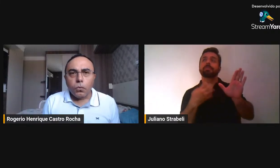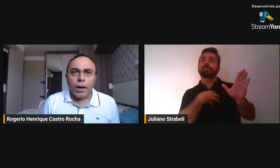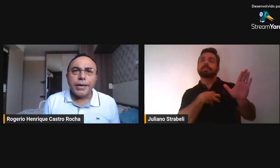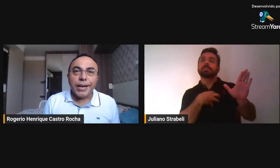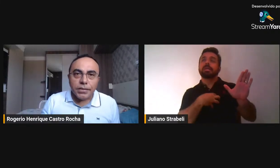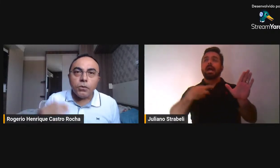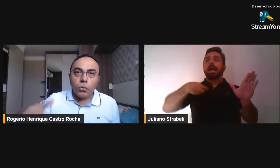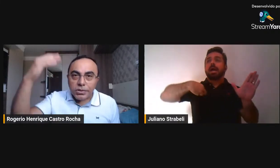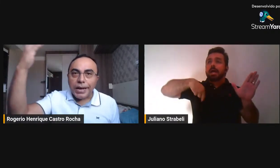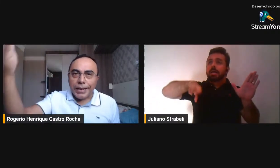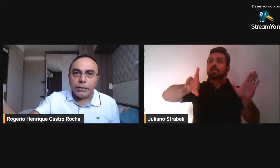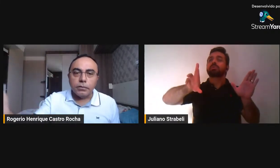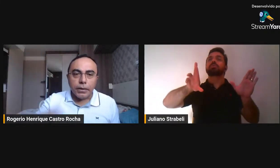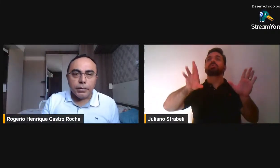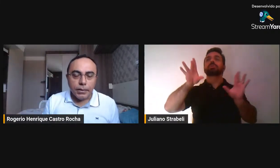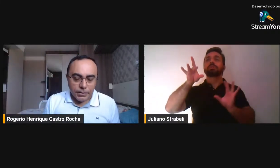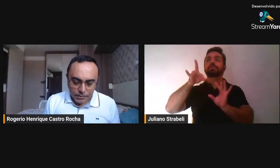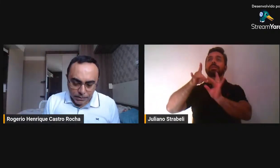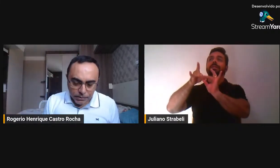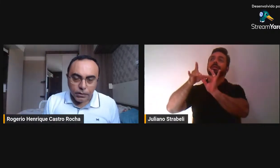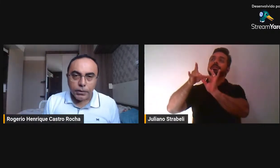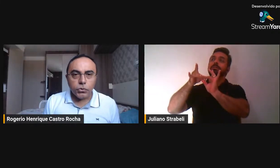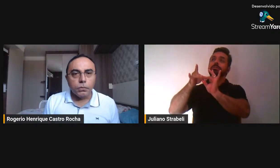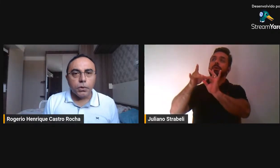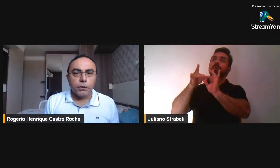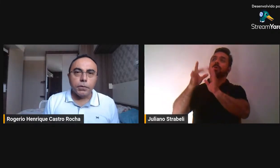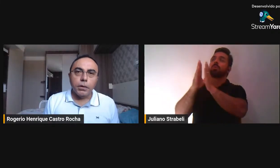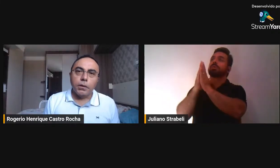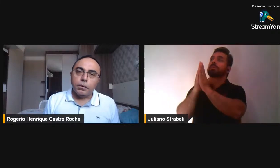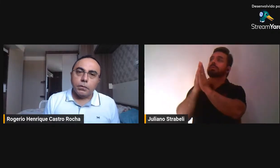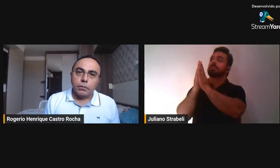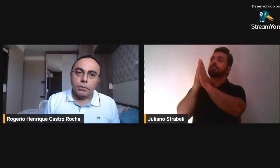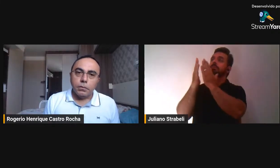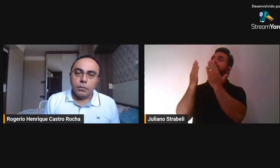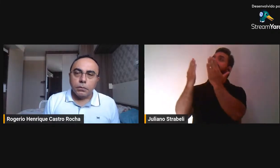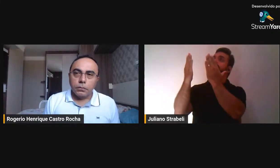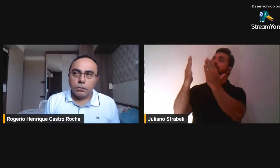com a ligação com o sagrado nesse trecho do meu livro.